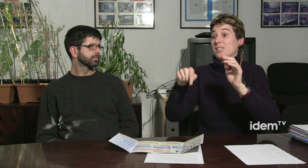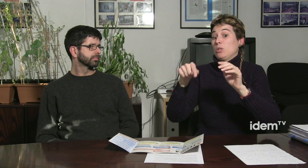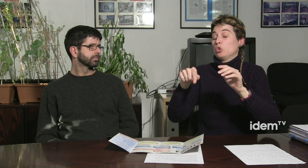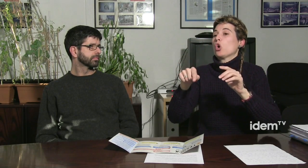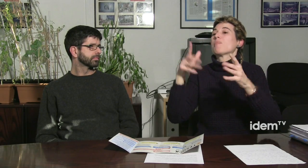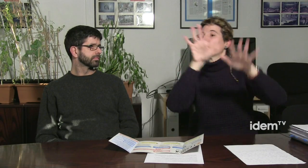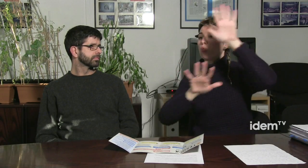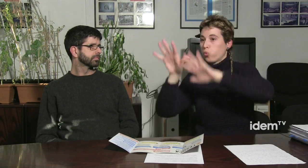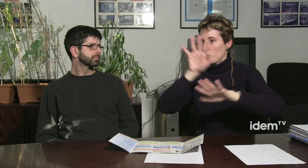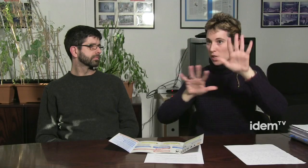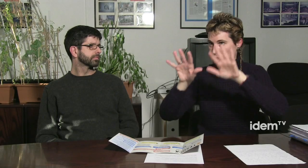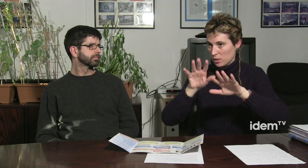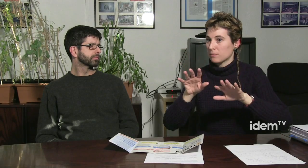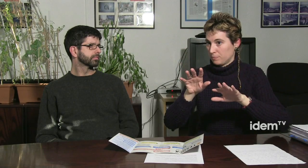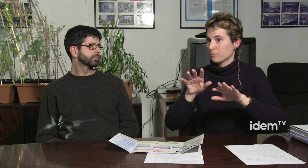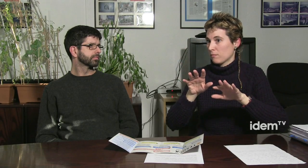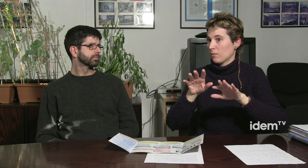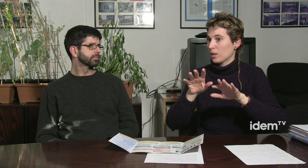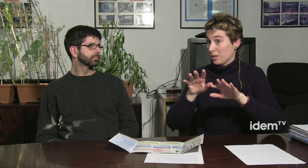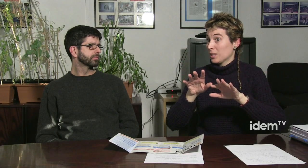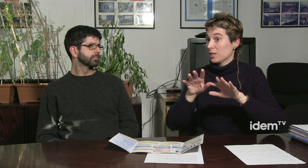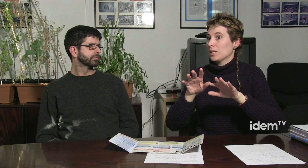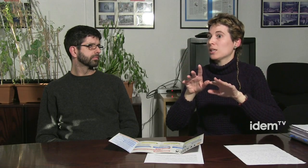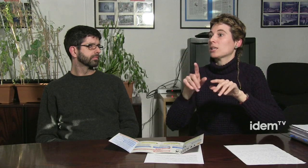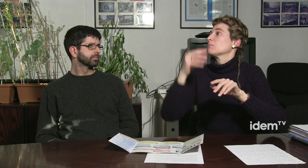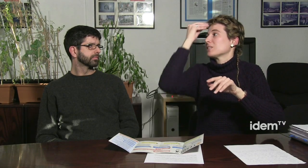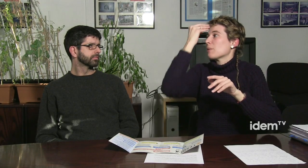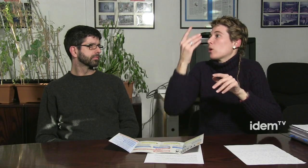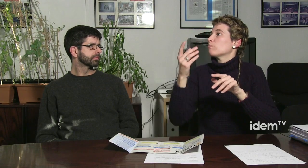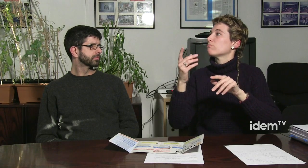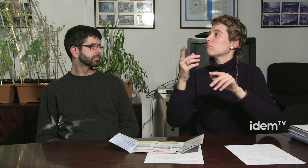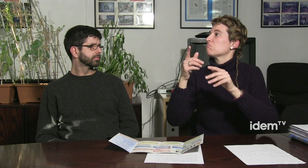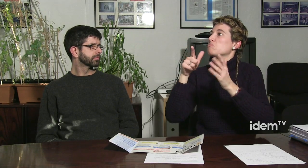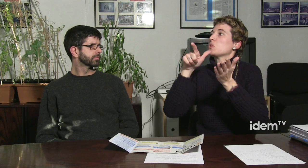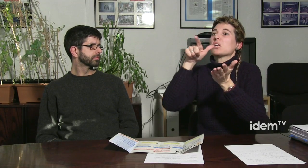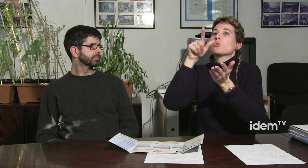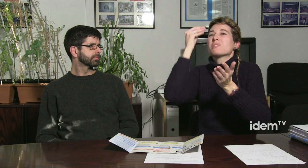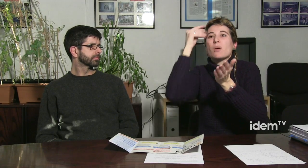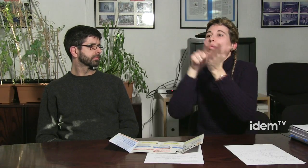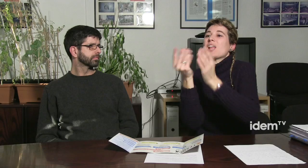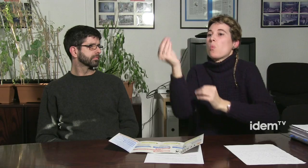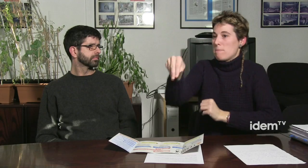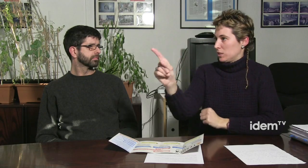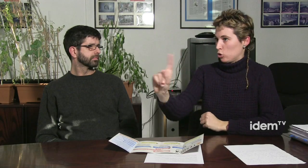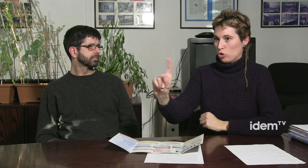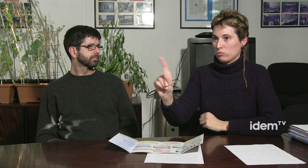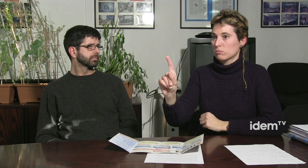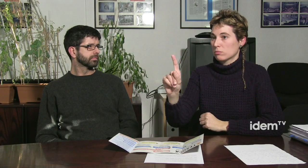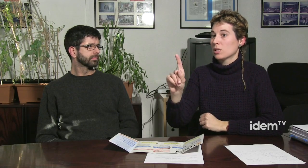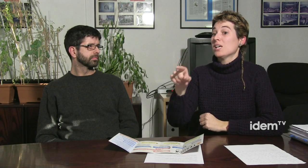codi comunicatiu. Hi havia molta confusió sobre aquest tema. Llavors pensaven, per exemple, que la llengua era